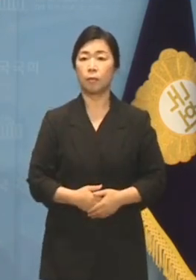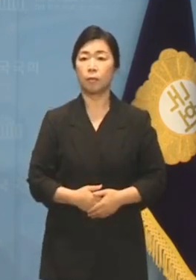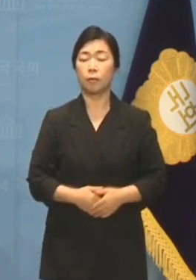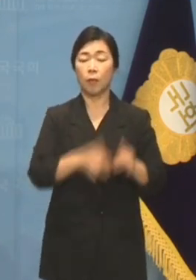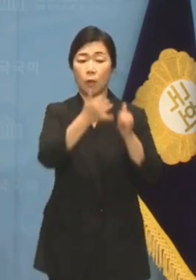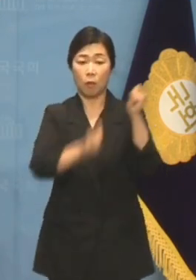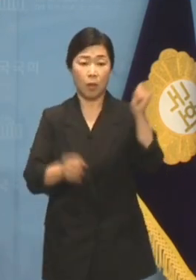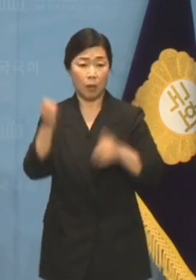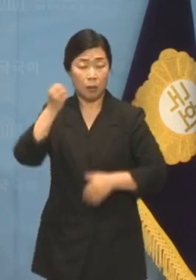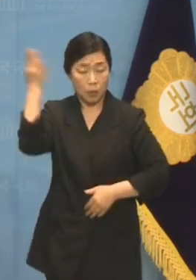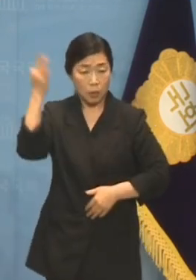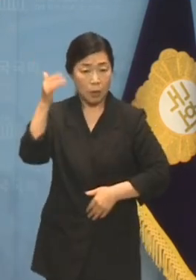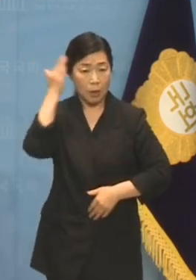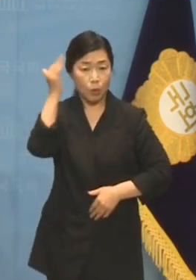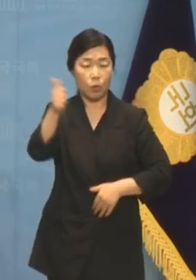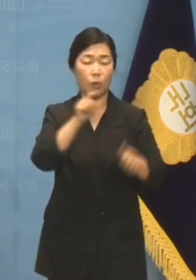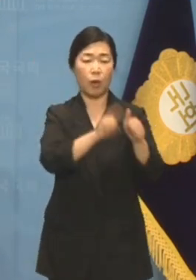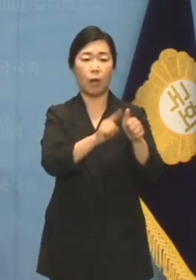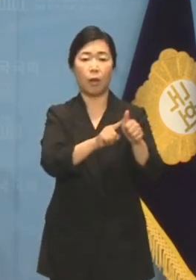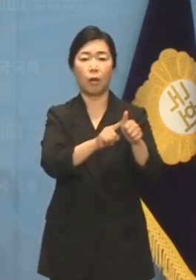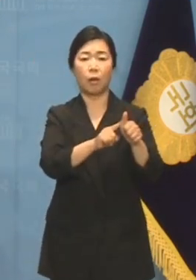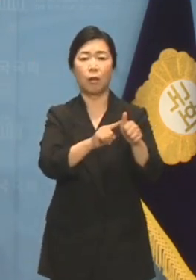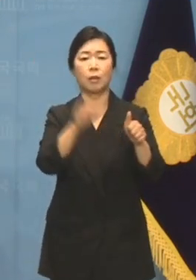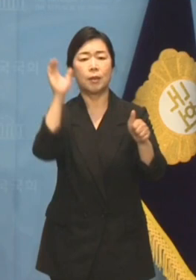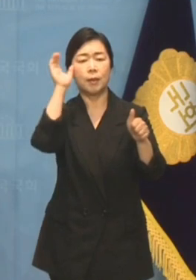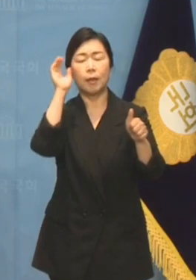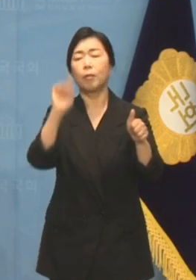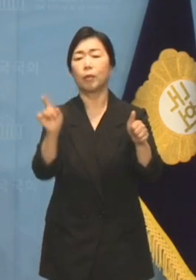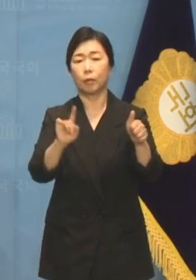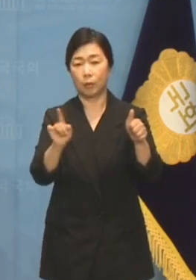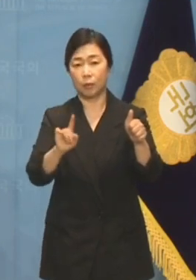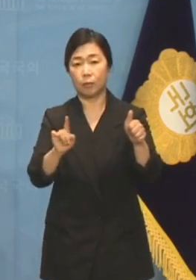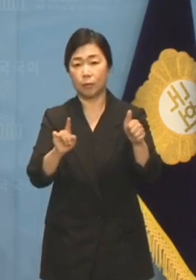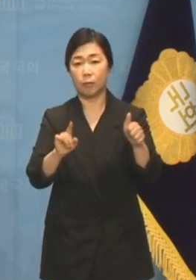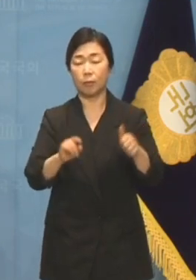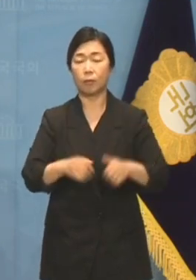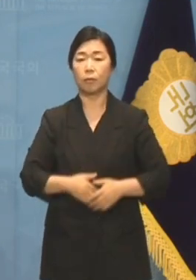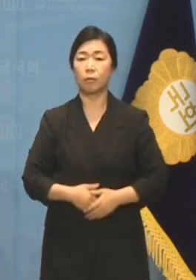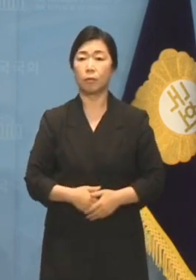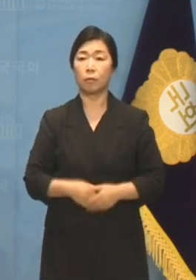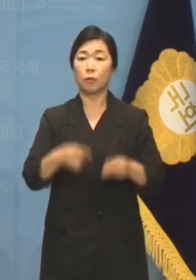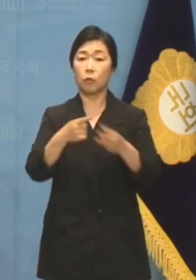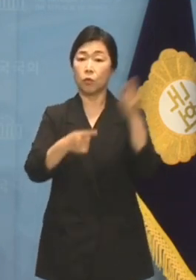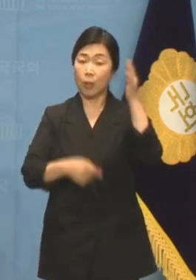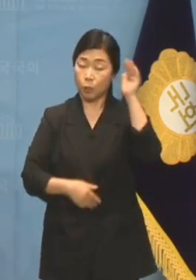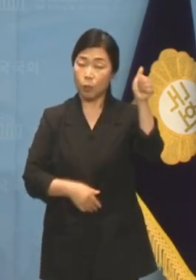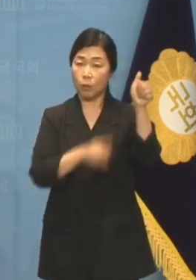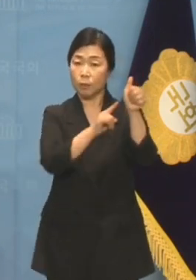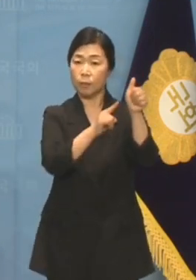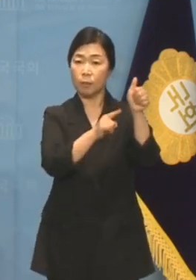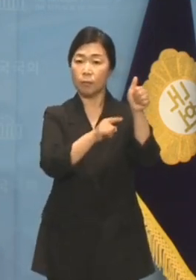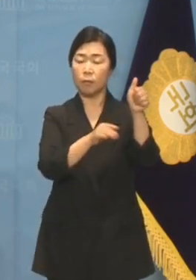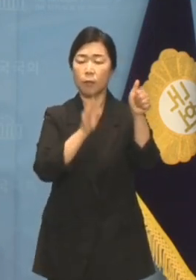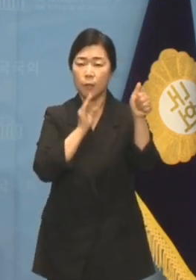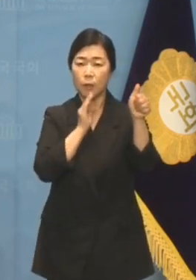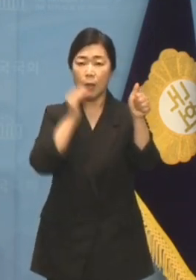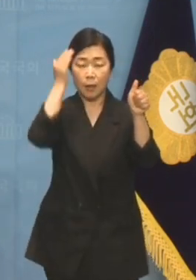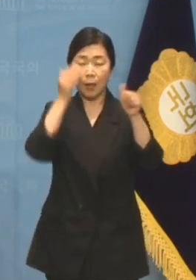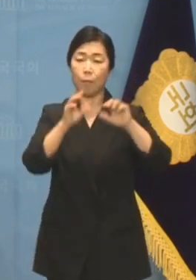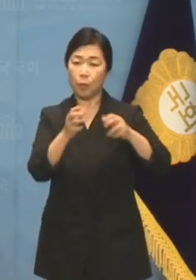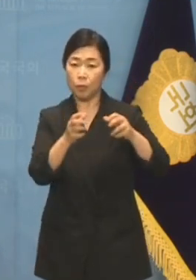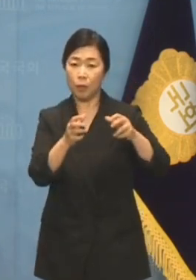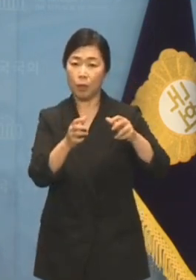역사를 잊은 대통령에게 무엇을 기대할 수 있겠습니까? 윤석열 대통령에게 과연